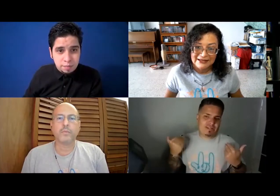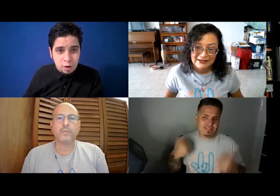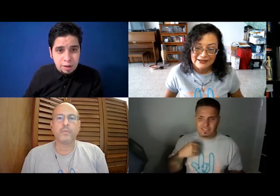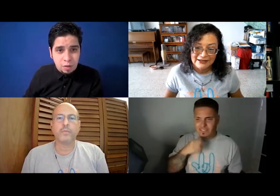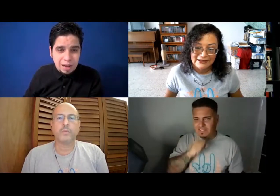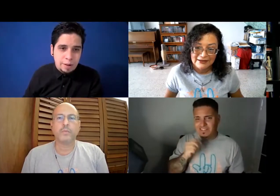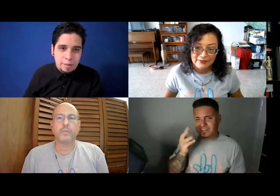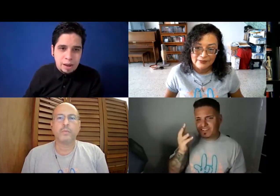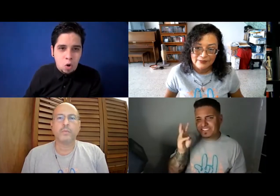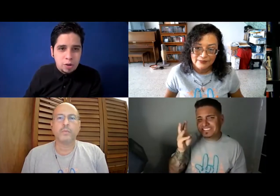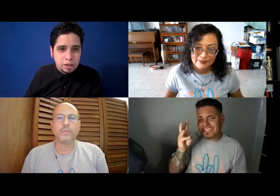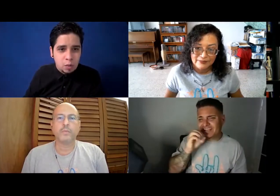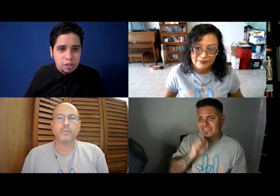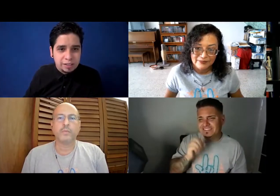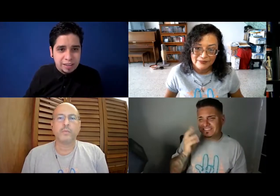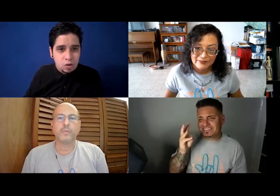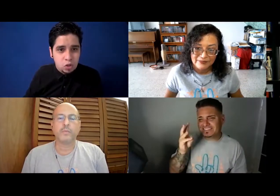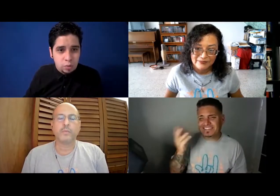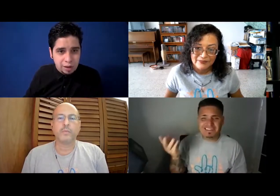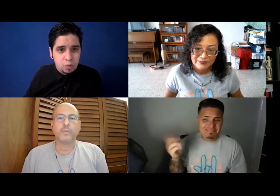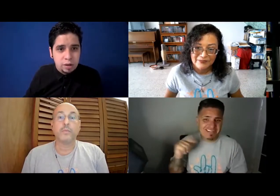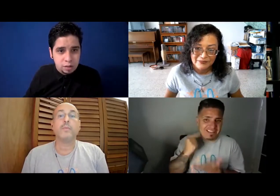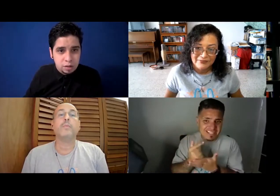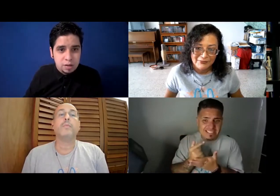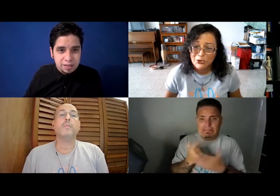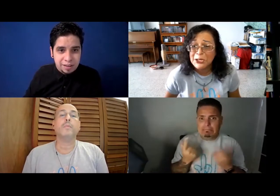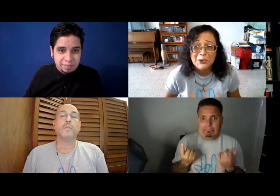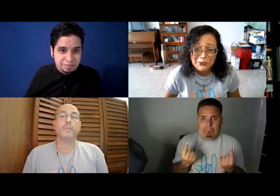primero me gradué, ¿verdad? Yo me gradué bien joven. Yo tenía como 16 años cuando me gradué. Un niño.